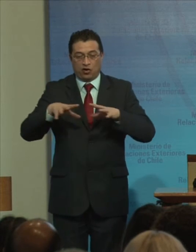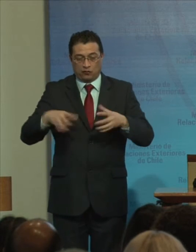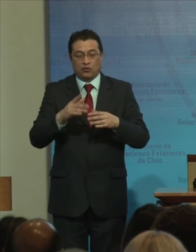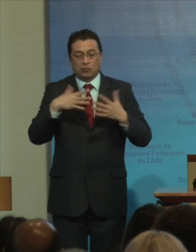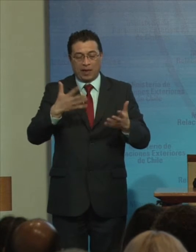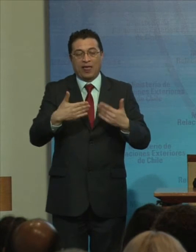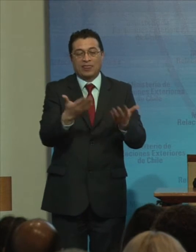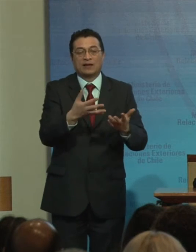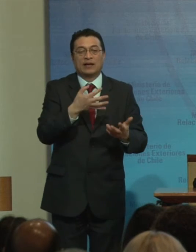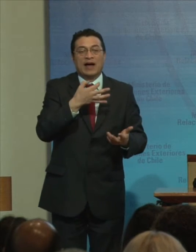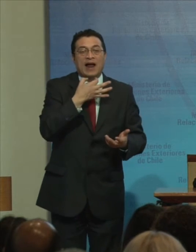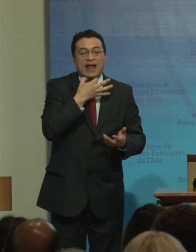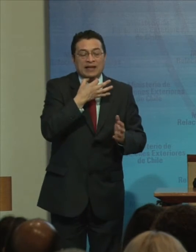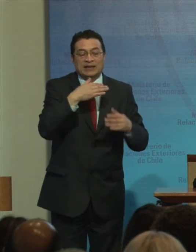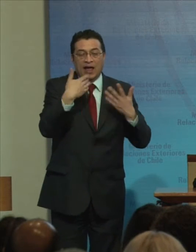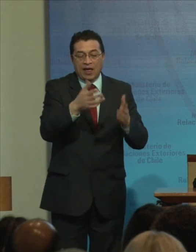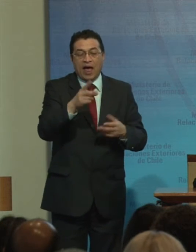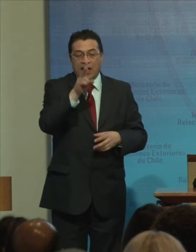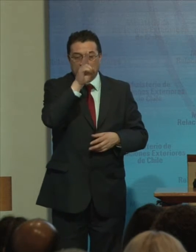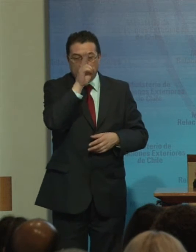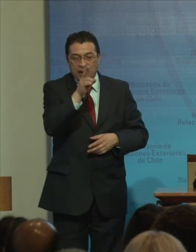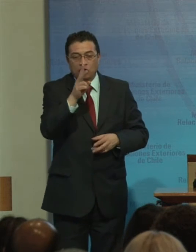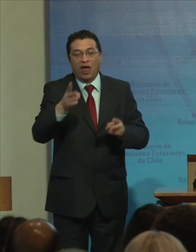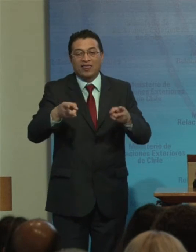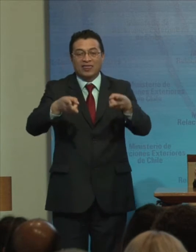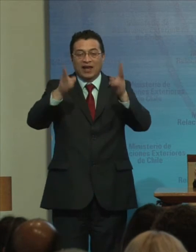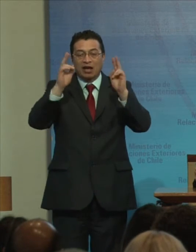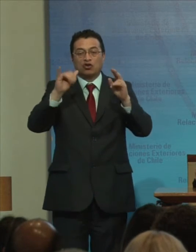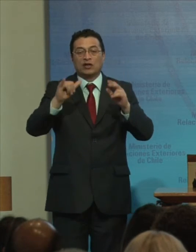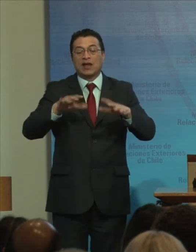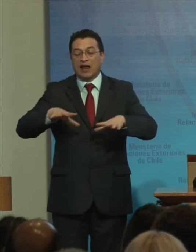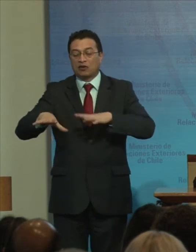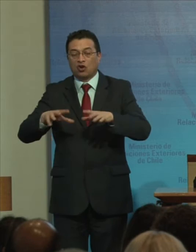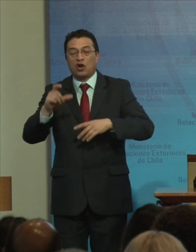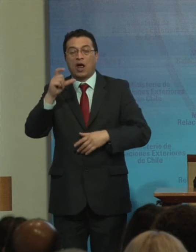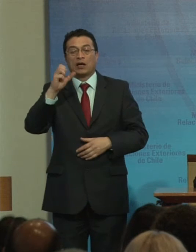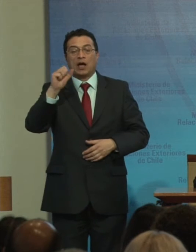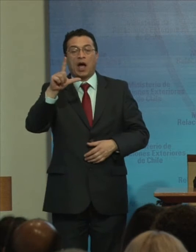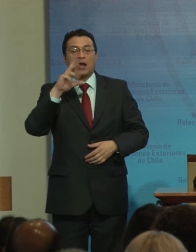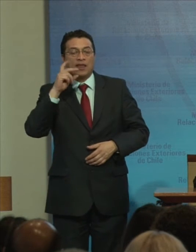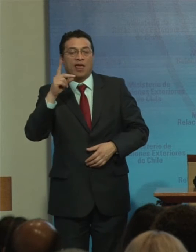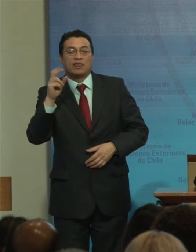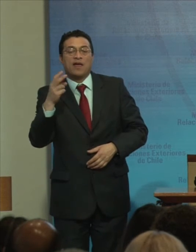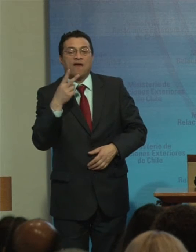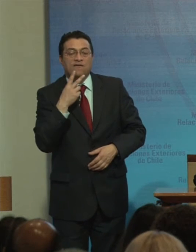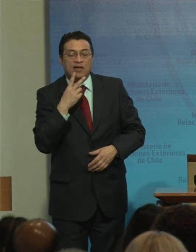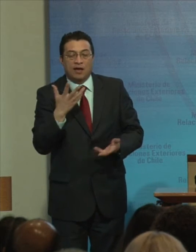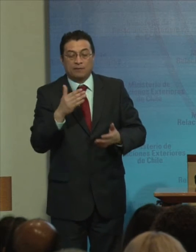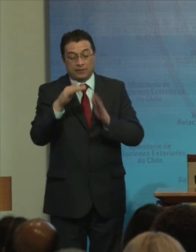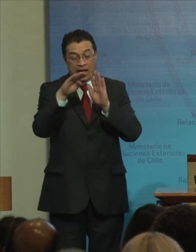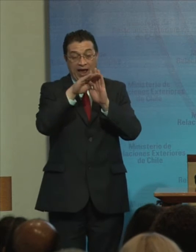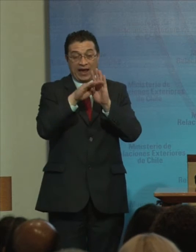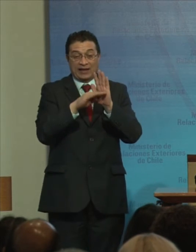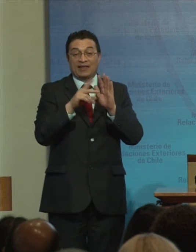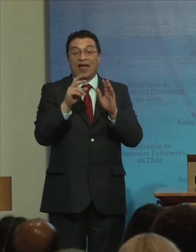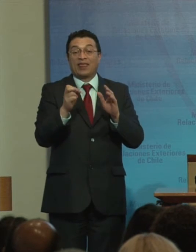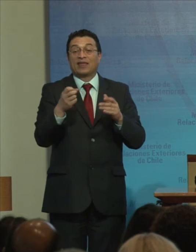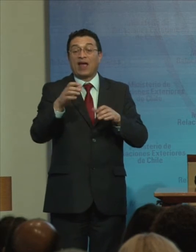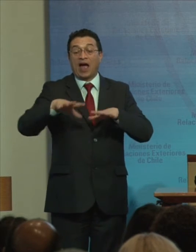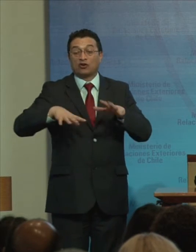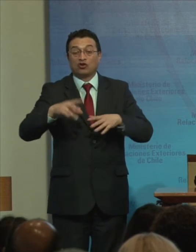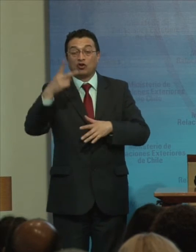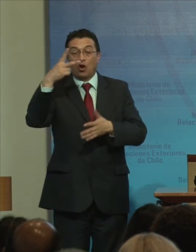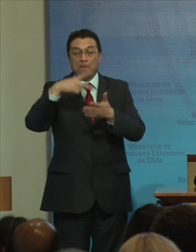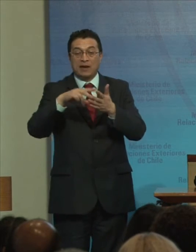garantizar El respeto De los derechos Y la gestión De la calidad De vida La agenda De desarrollo 2030 También